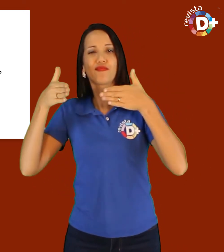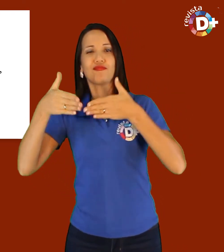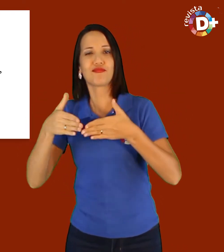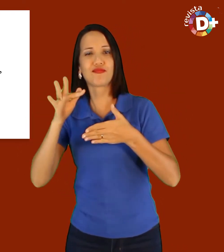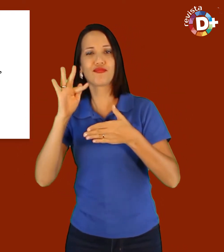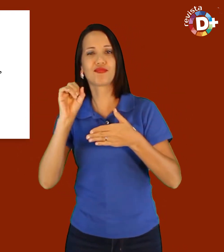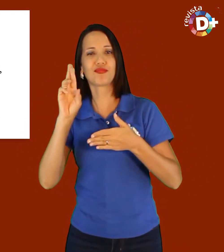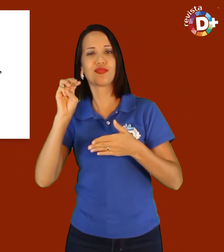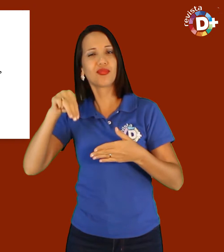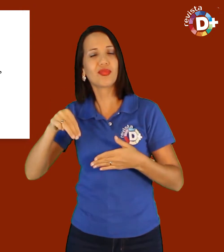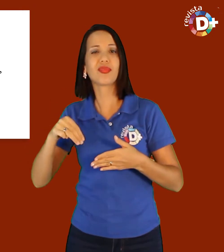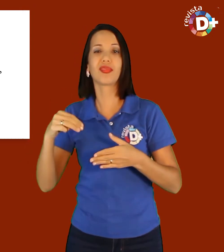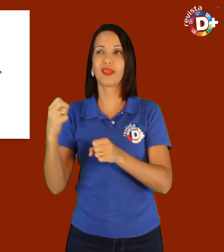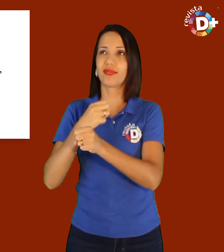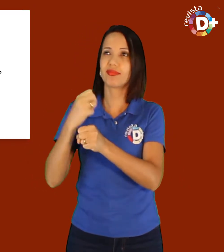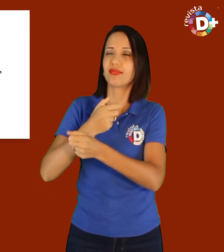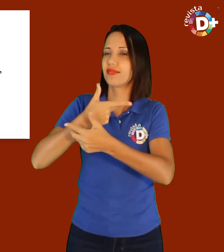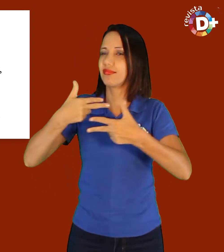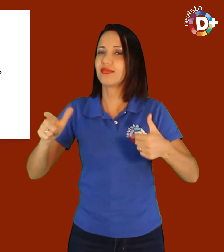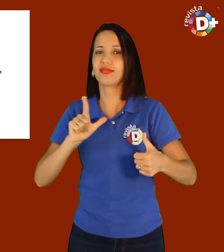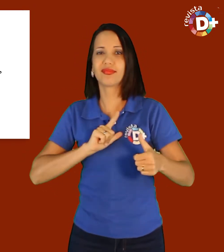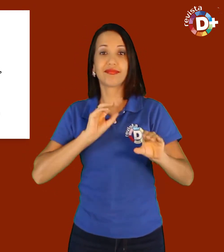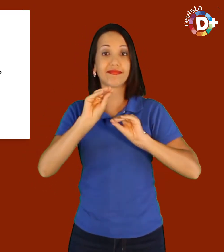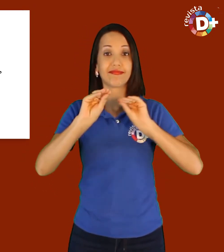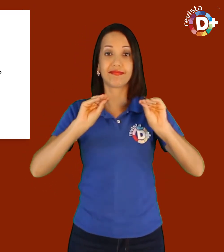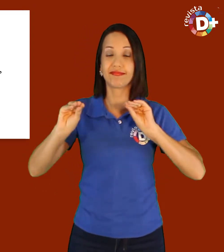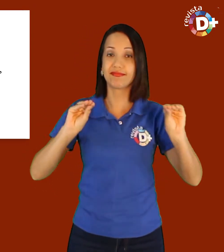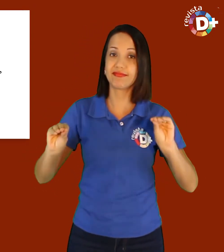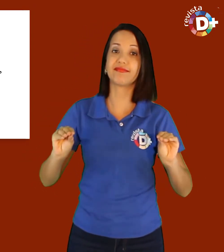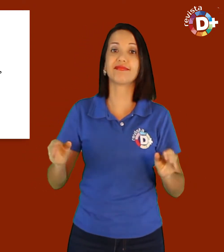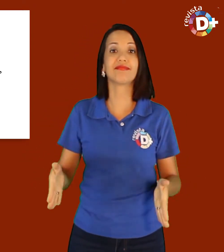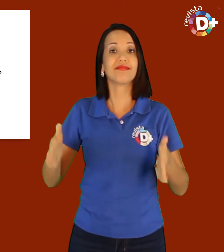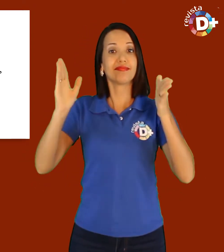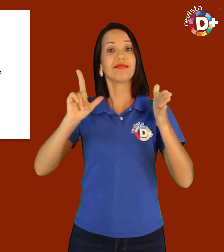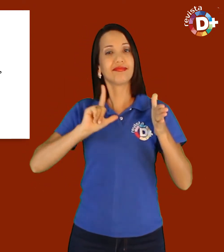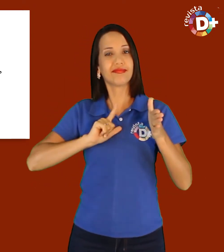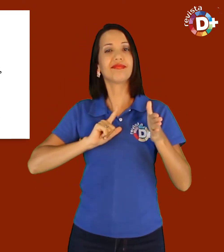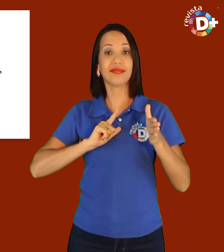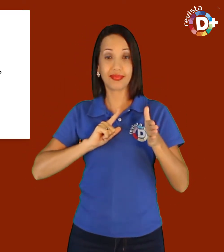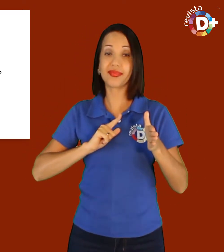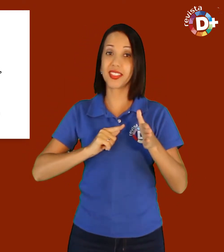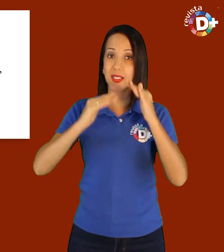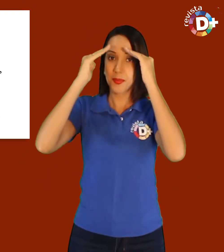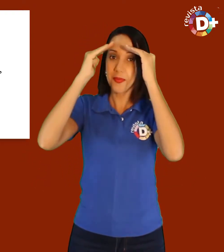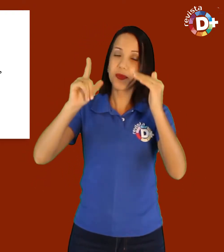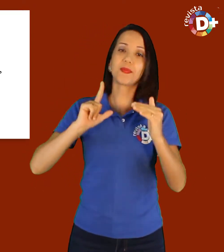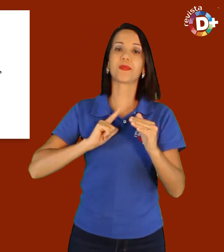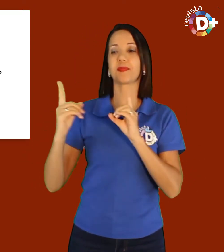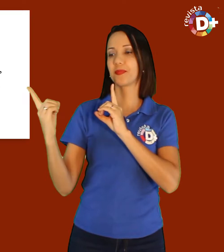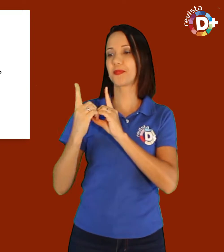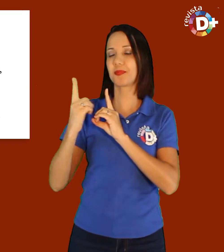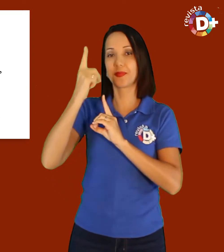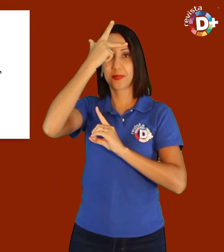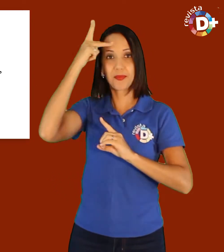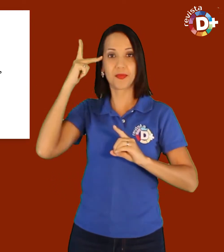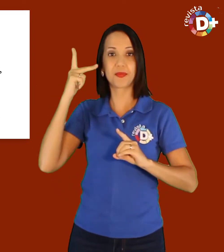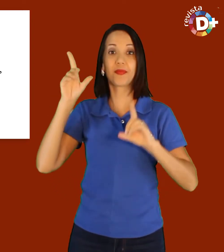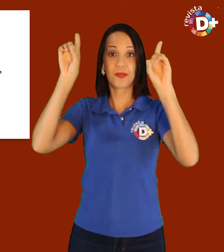etc., adequem seus projetos, edificações, instalações e mobiliário, atendendo as pessoas com